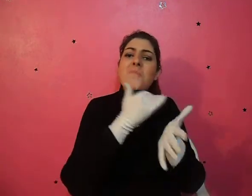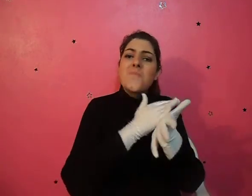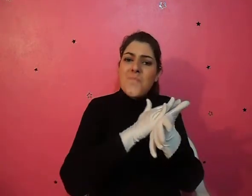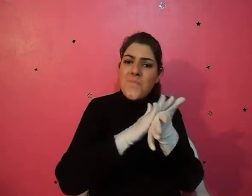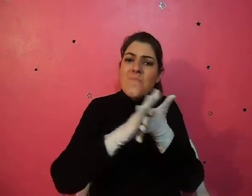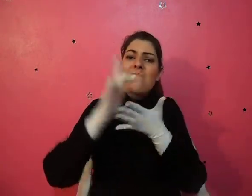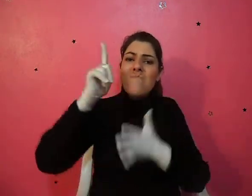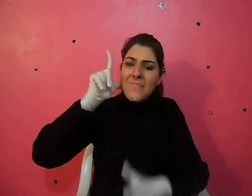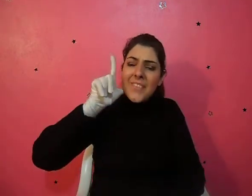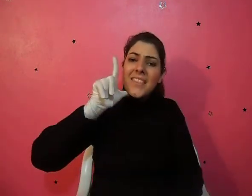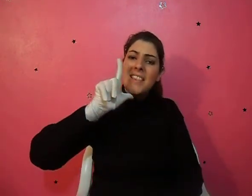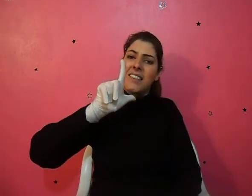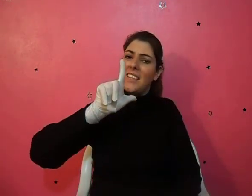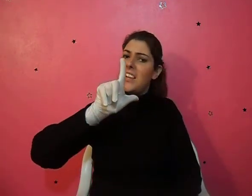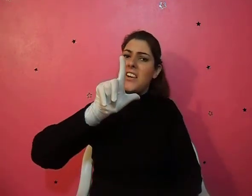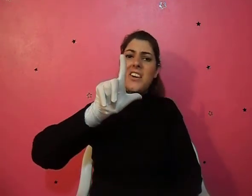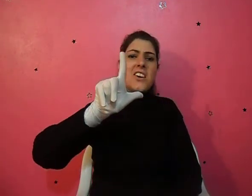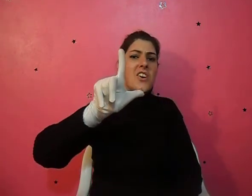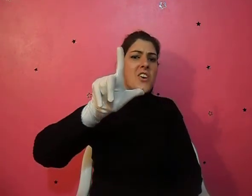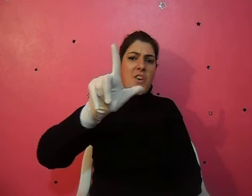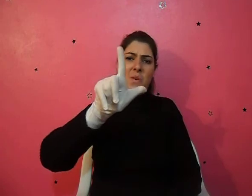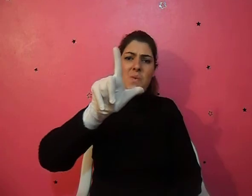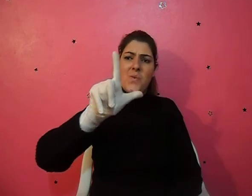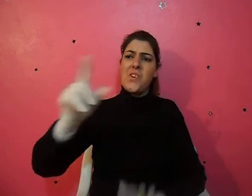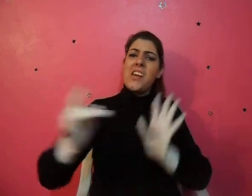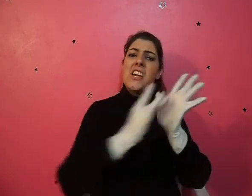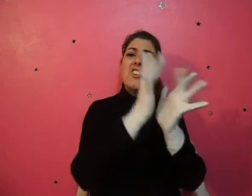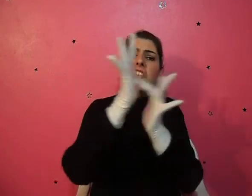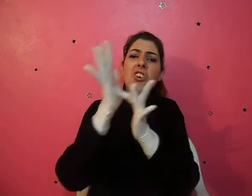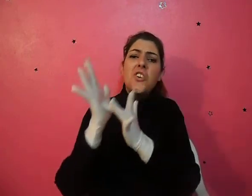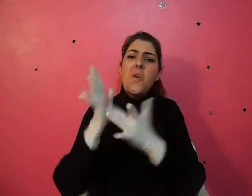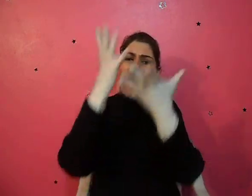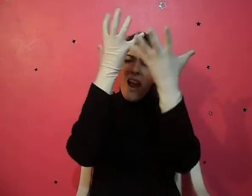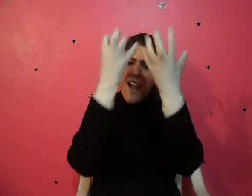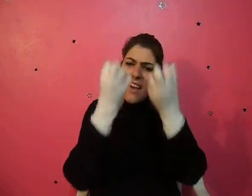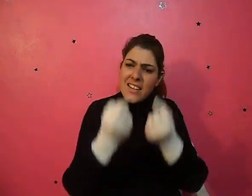não há pernão. E o Filho, sem